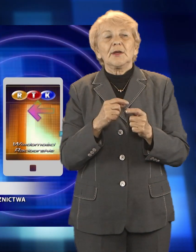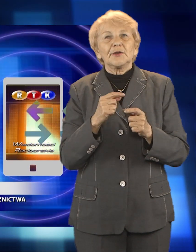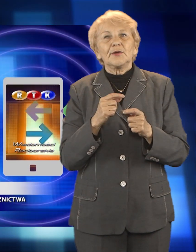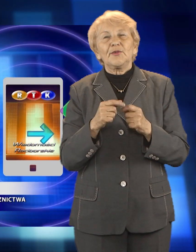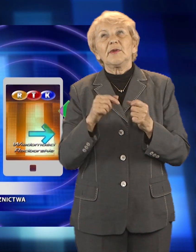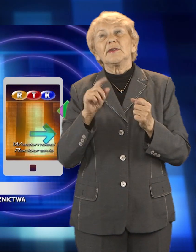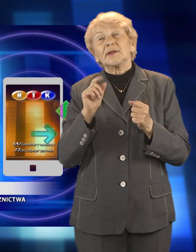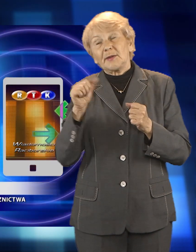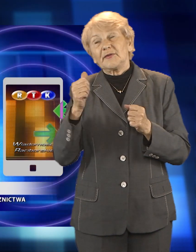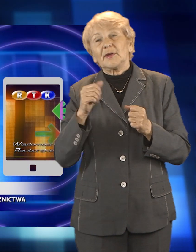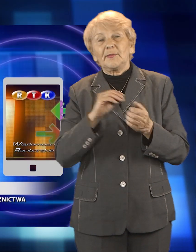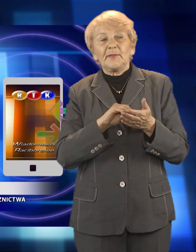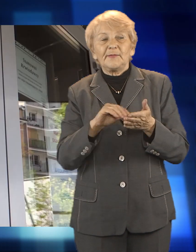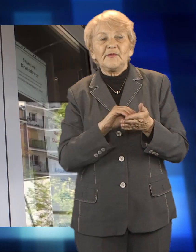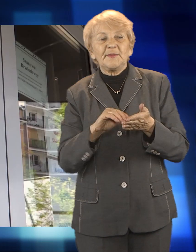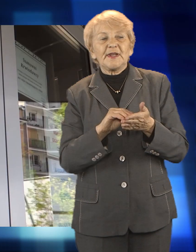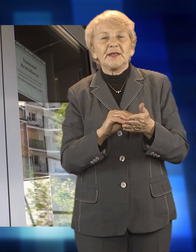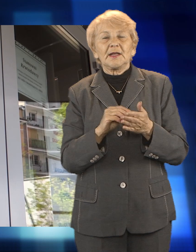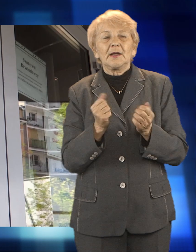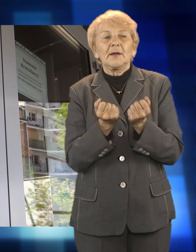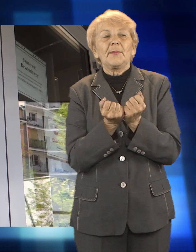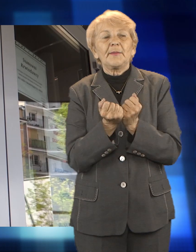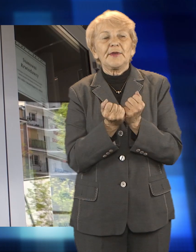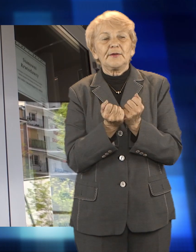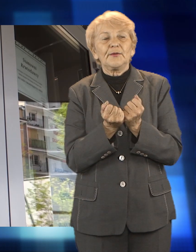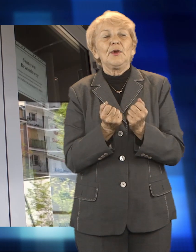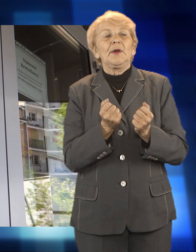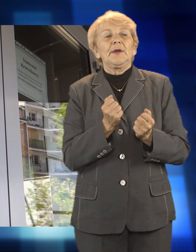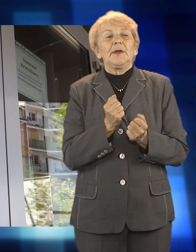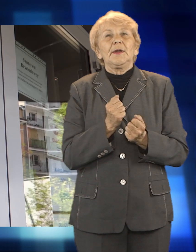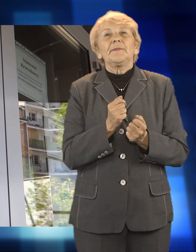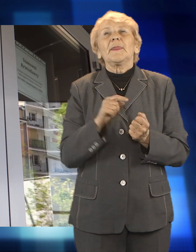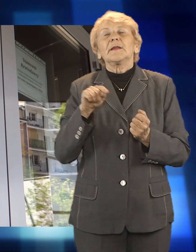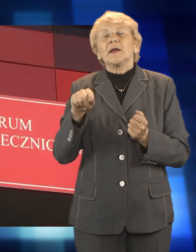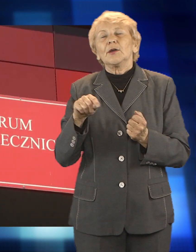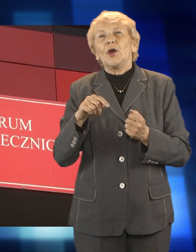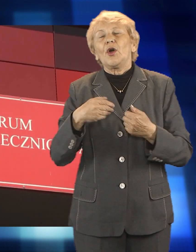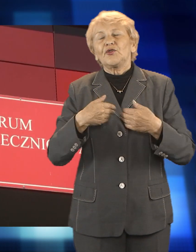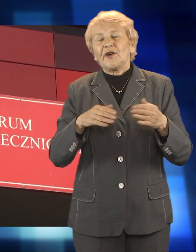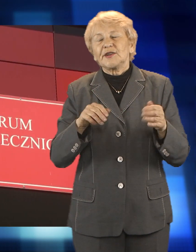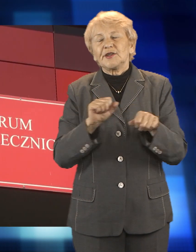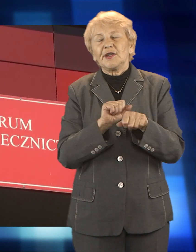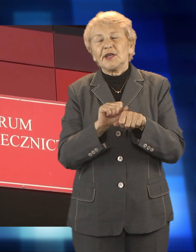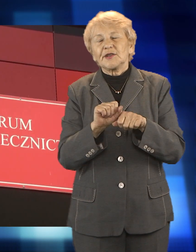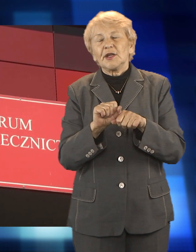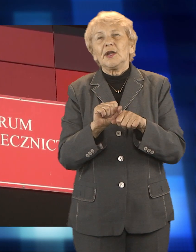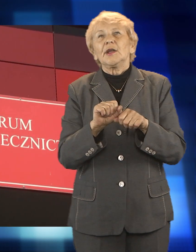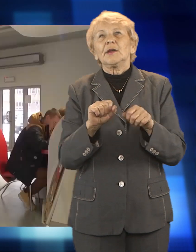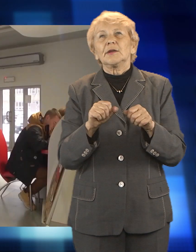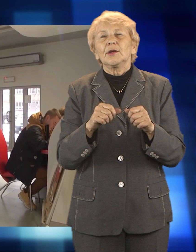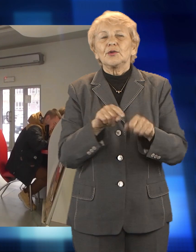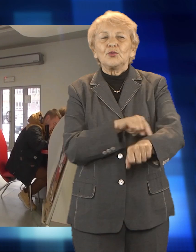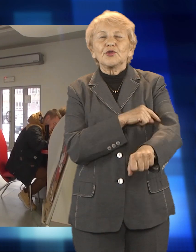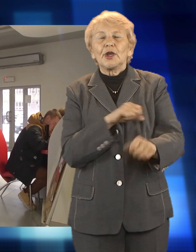bezpieczeństwa jak najbardziej zachowane. Z uwagi na większe zapotrzebowanie krwi, placówka przy ulicy Sienkiewicza wydłuża swoje godziny otwarcia. Od 5 maja,